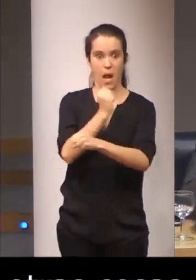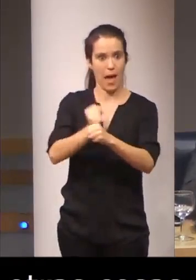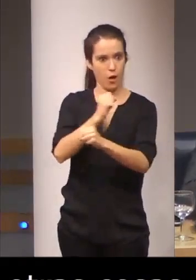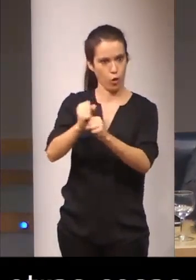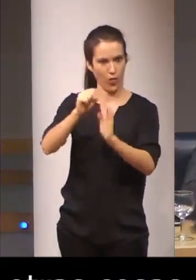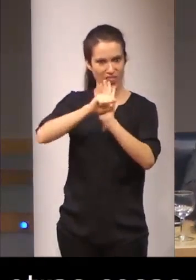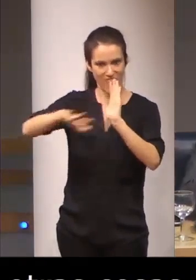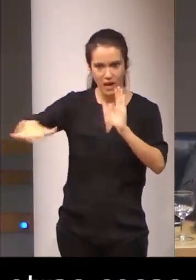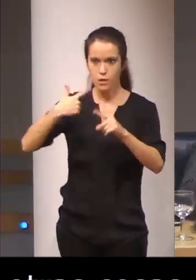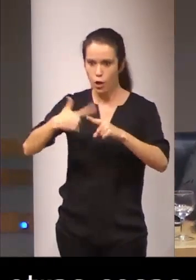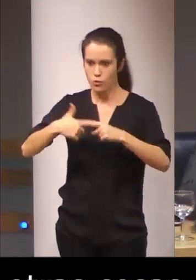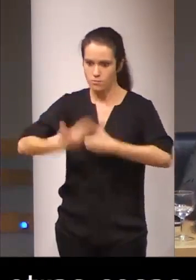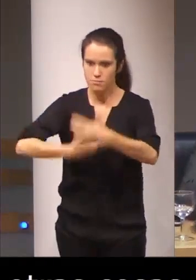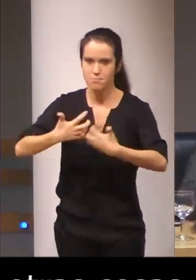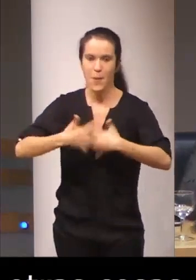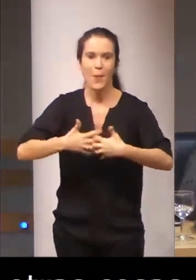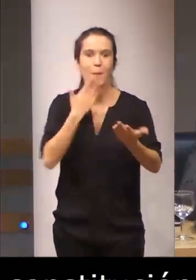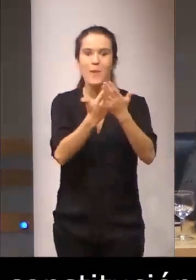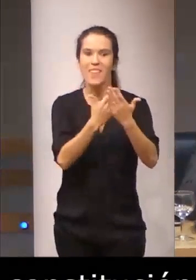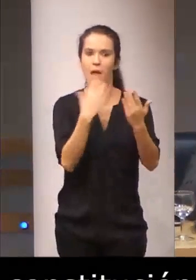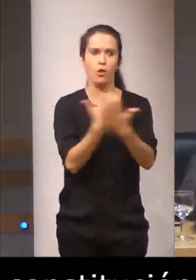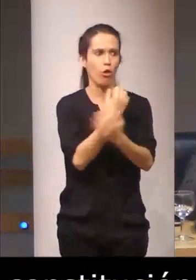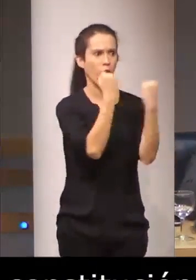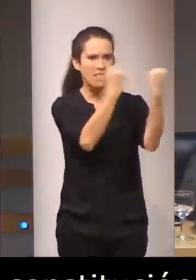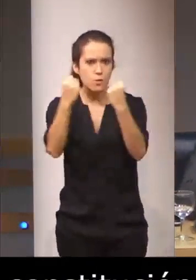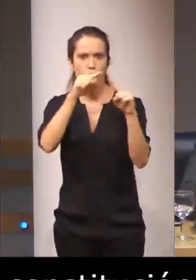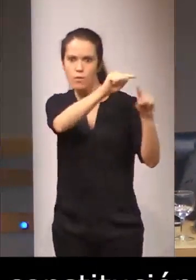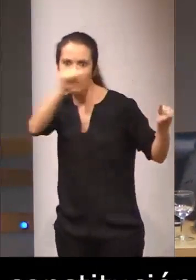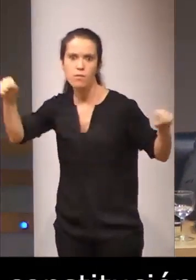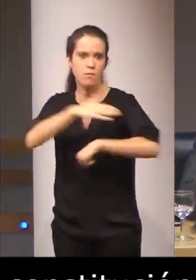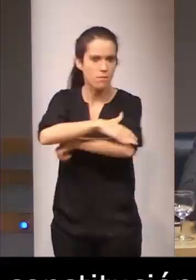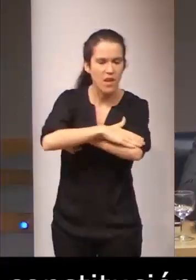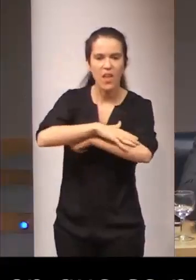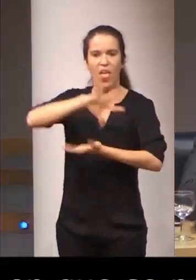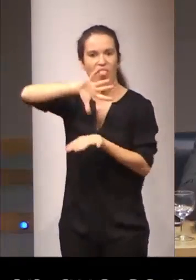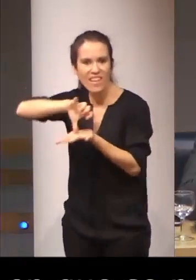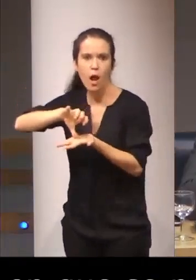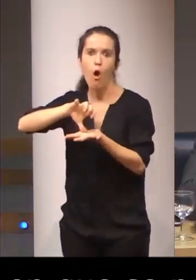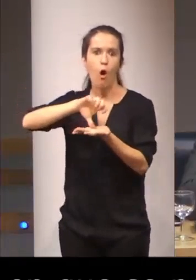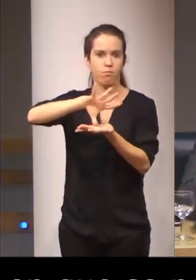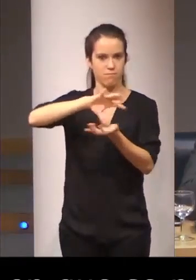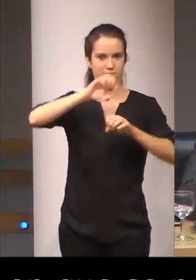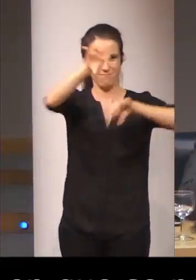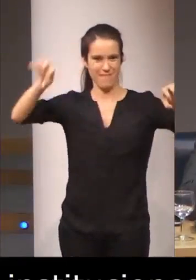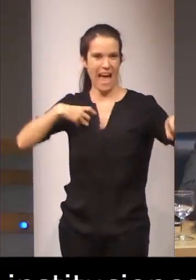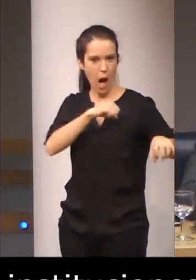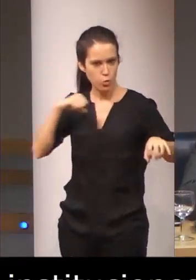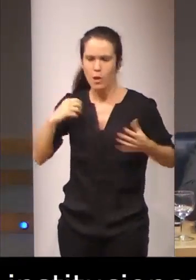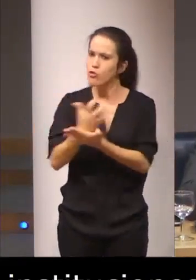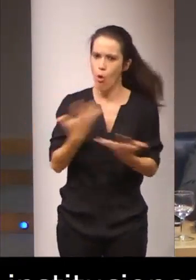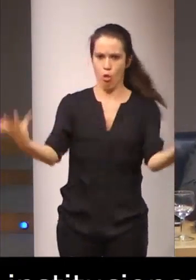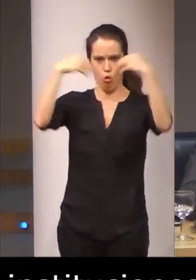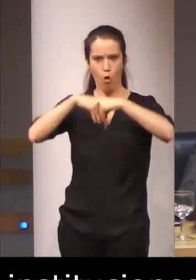instituciones, que todas las administraciones, tanto centrales como autonómicas, pues de alguna manera se vieran